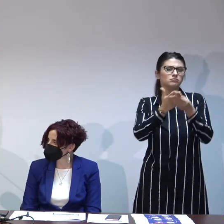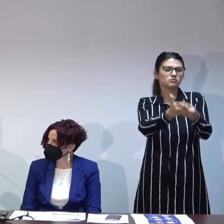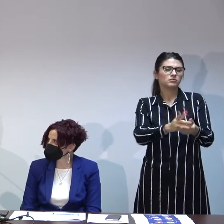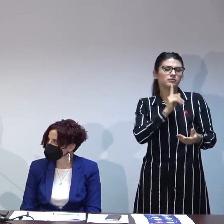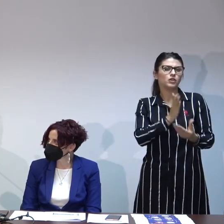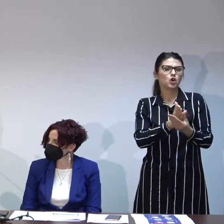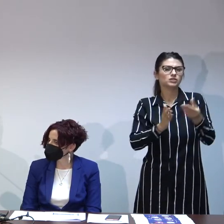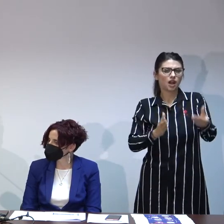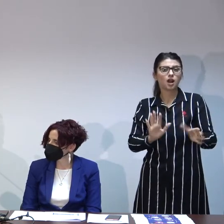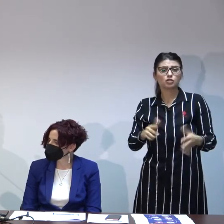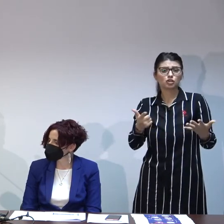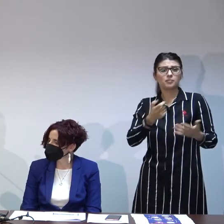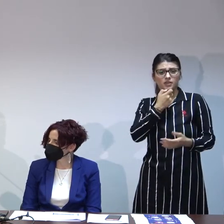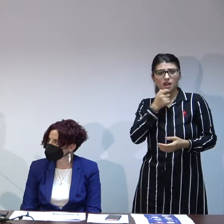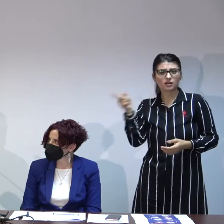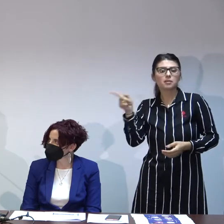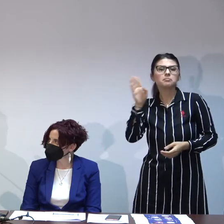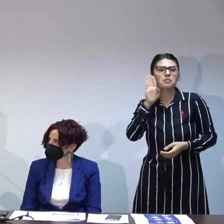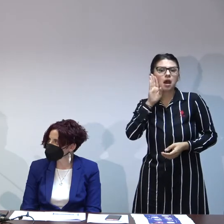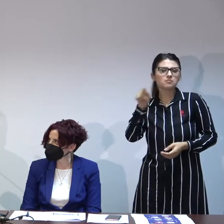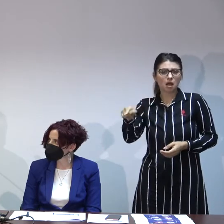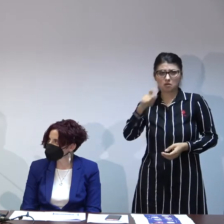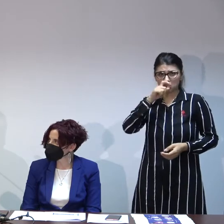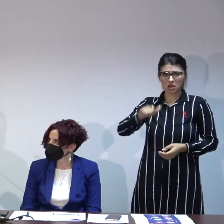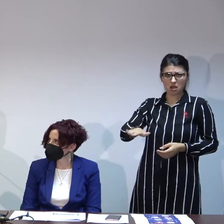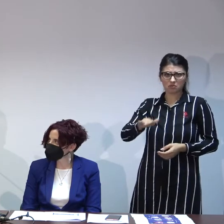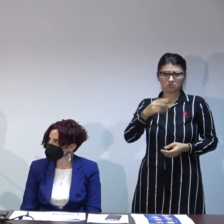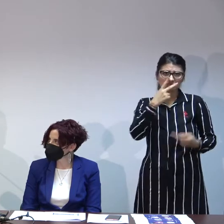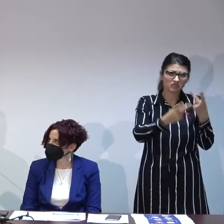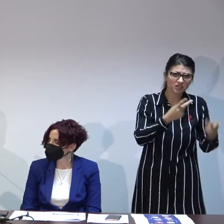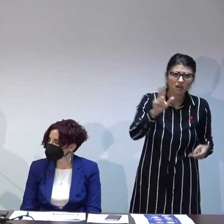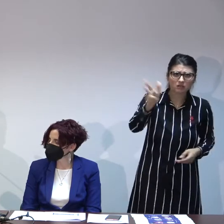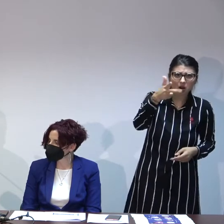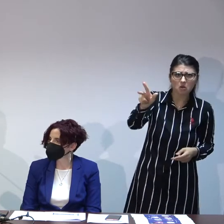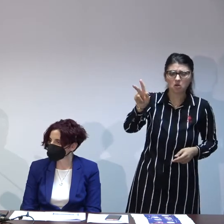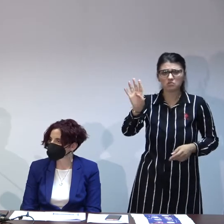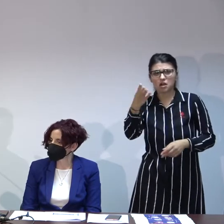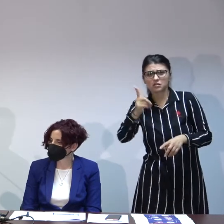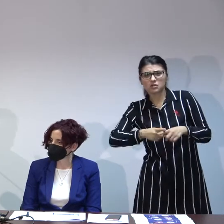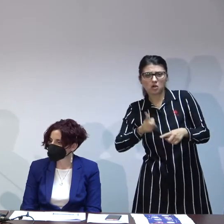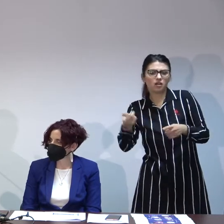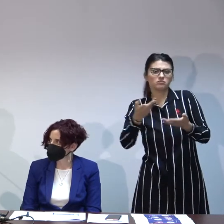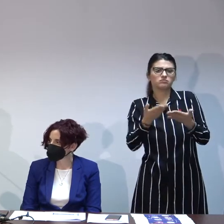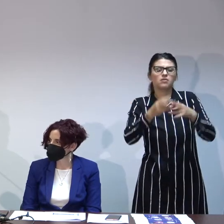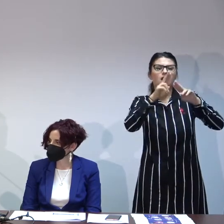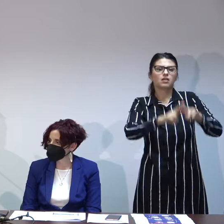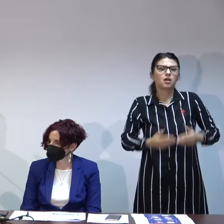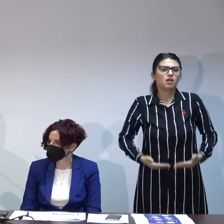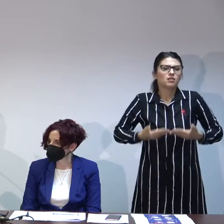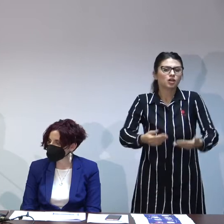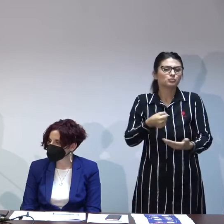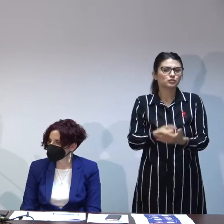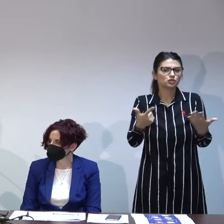are șapte ani mama lui l-a vizitat de vreo 3-4 ori și asta este motivul pentru care a rămas în sistem de la naștere până la